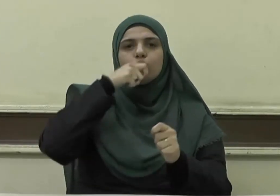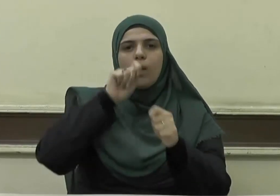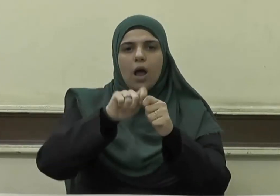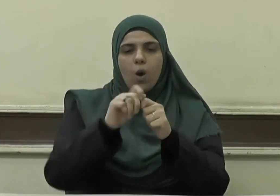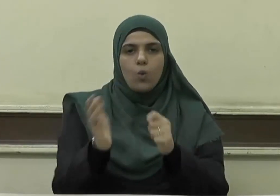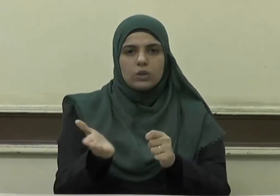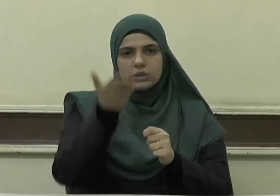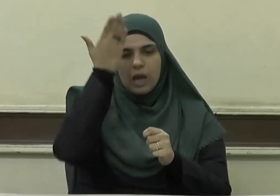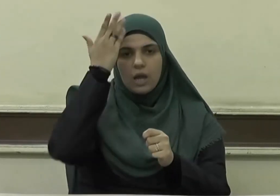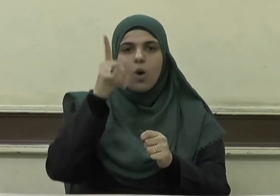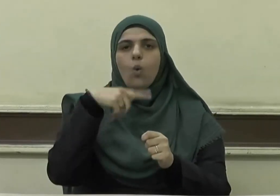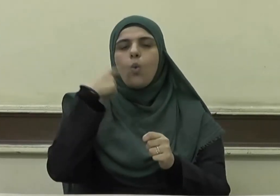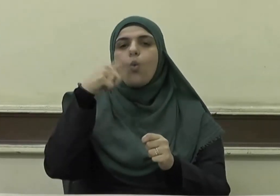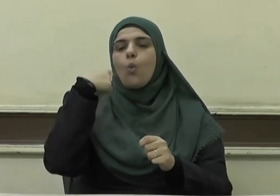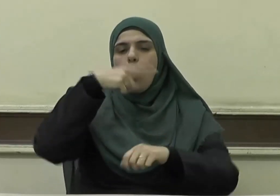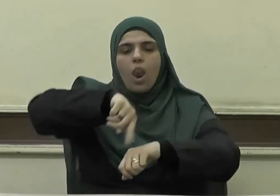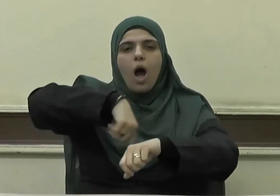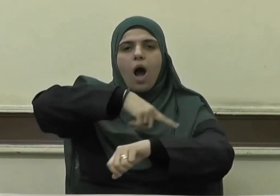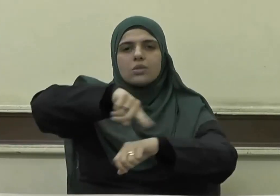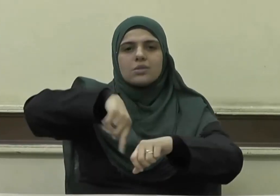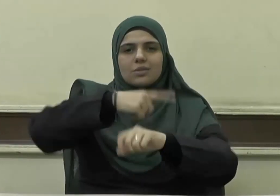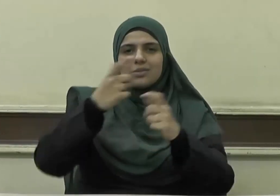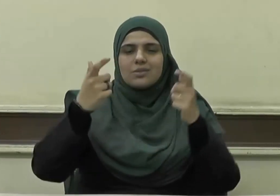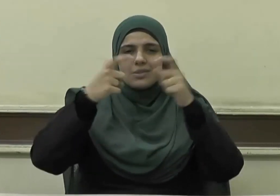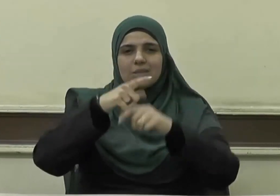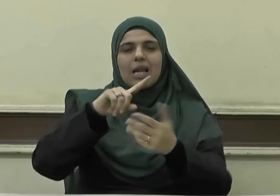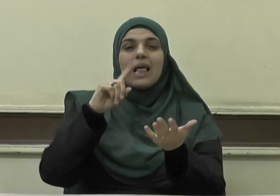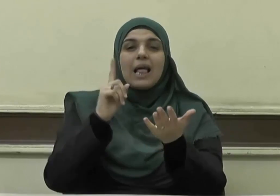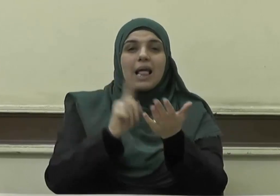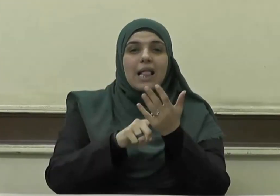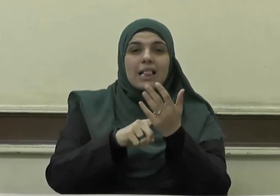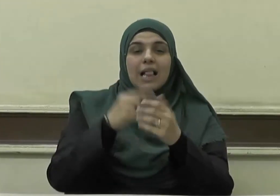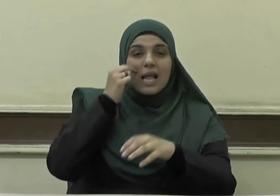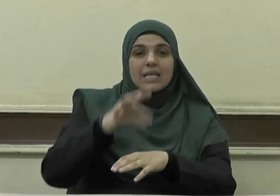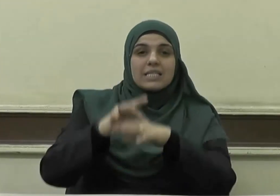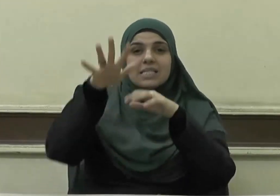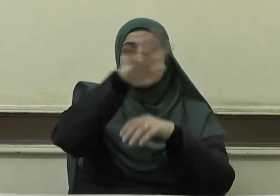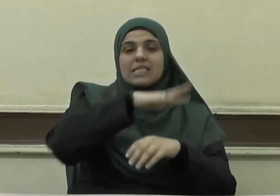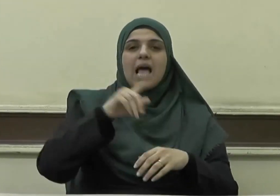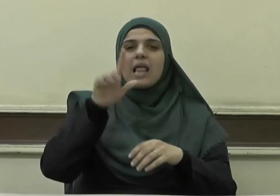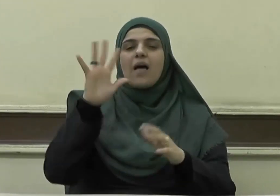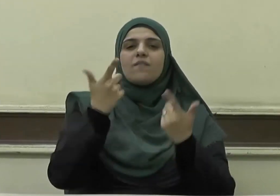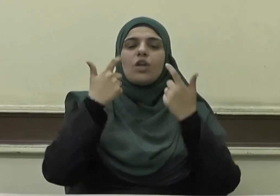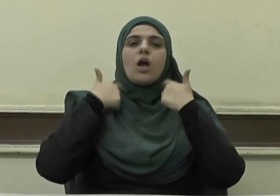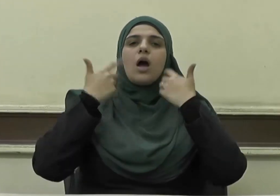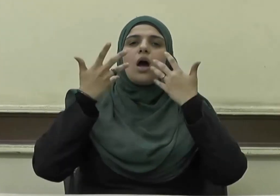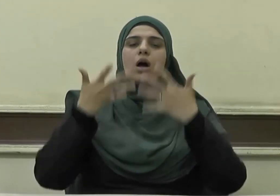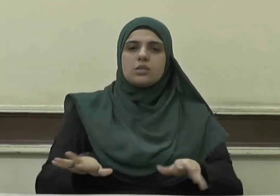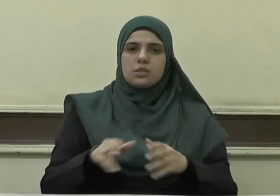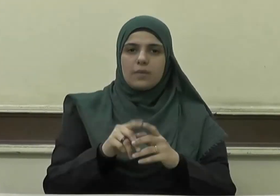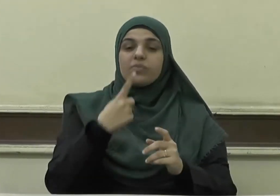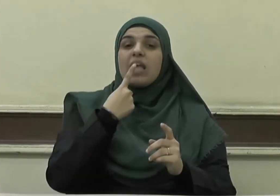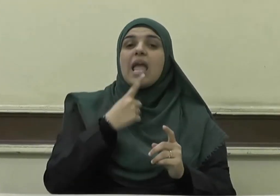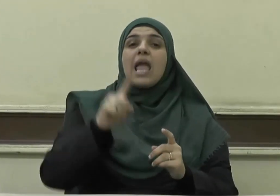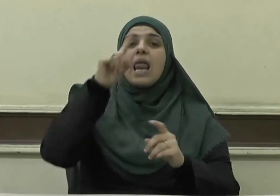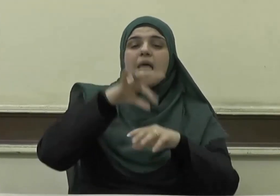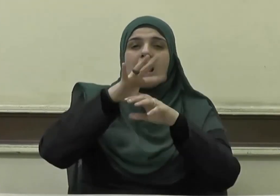والعصر إن الإنسان لفي خسر إلا الذين آمنوا